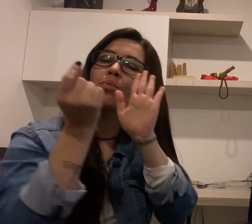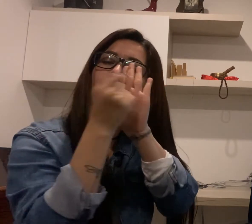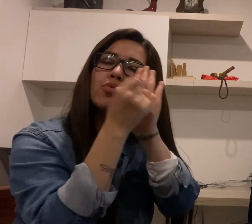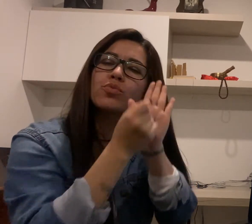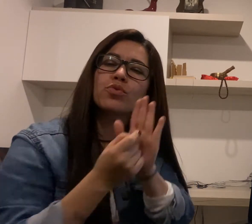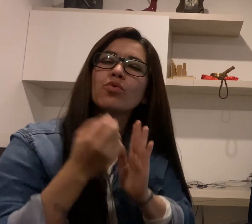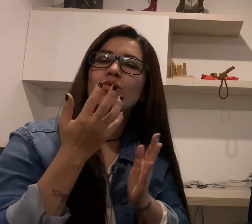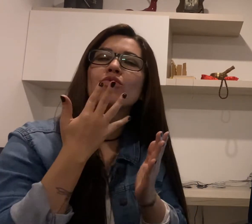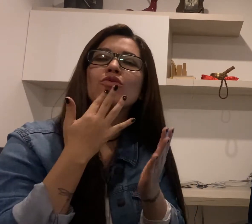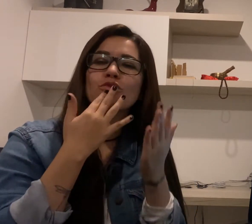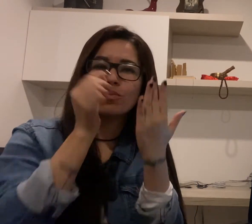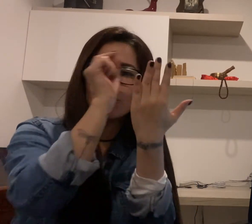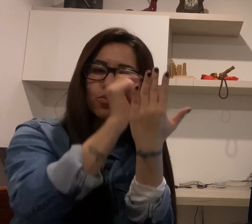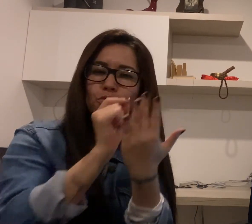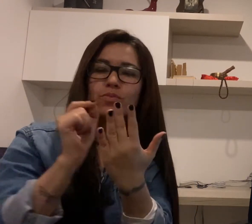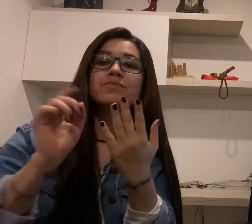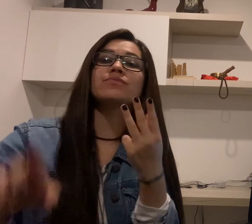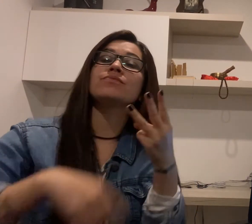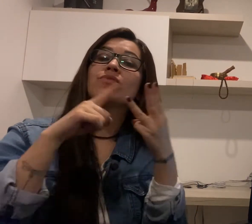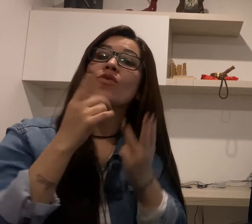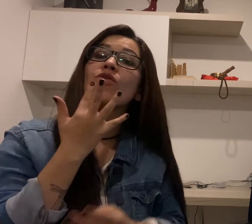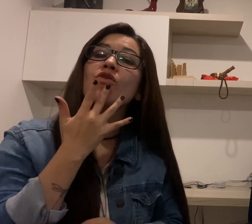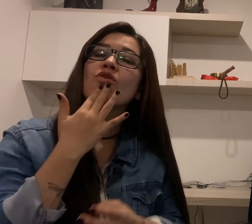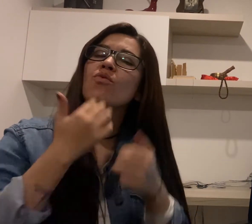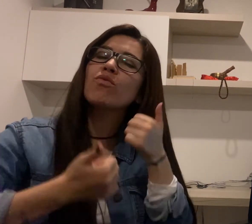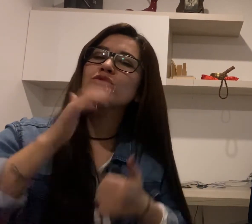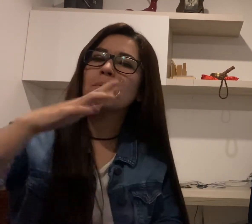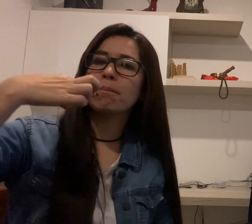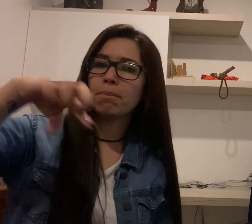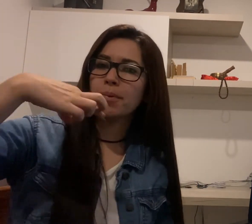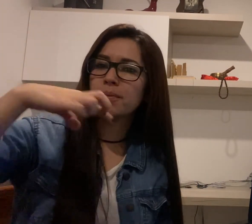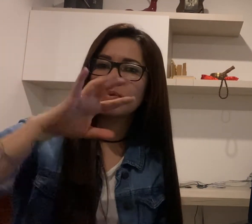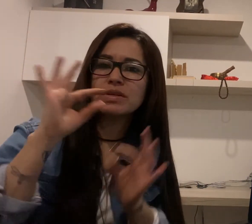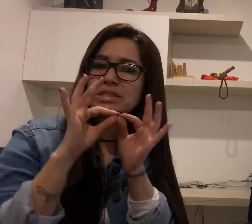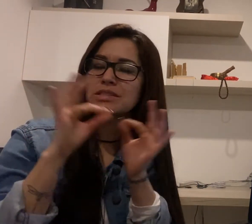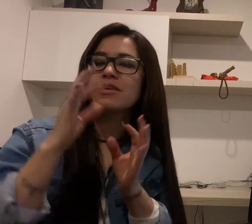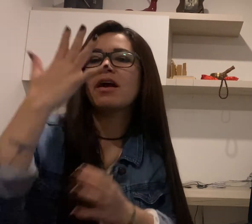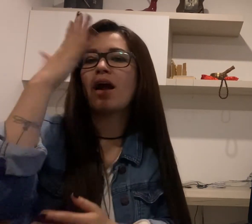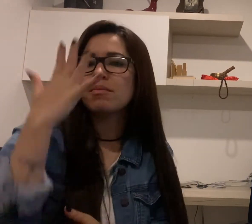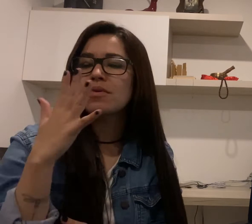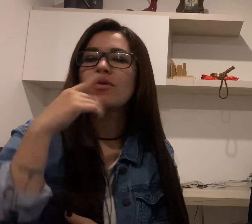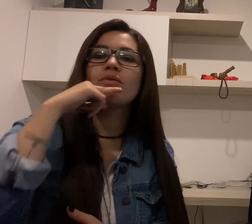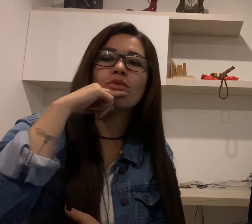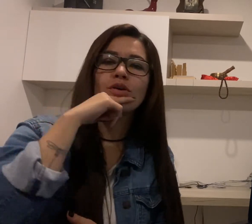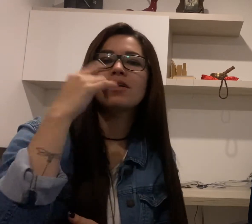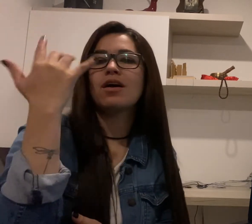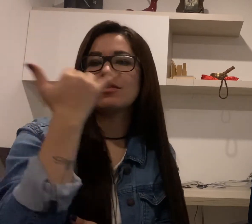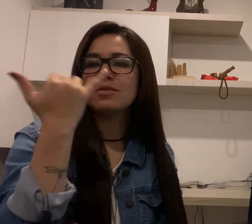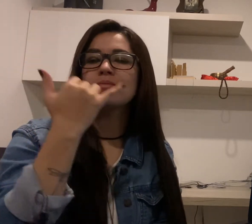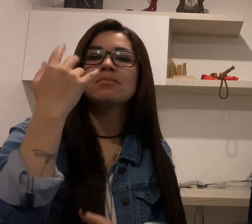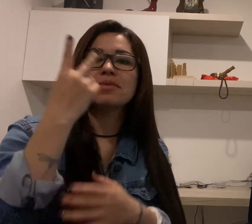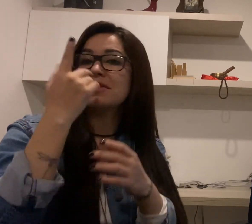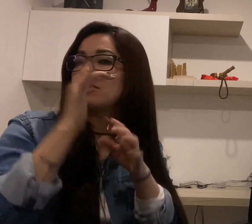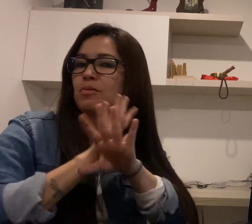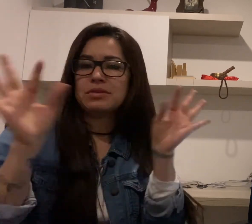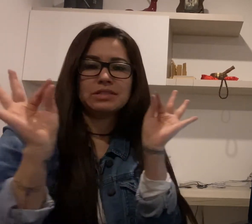empezó a utilizar los llamados puntos Vendai y los colores industriales, que como sabemos,